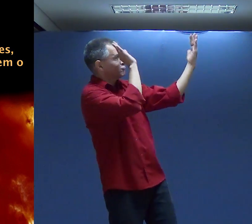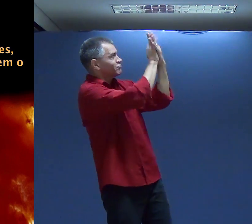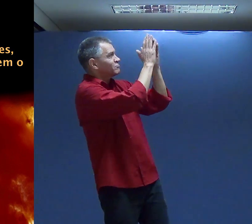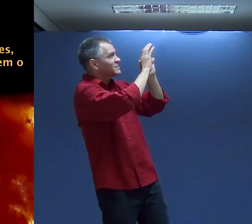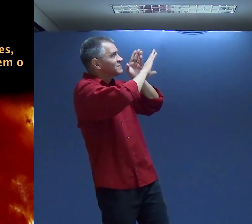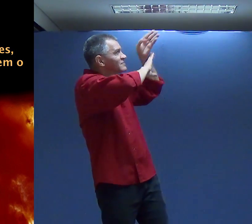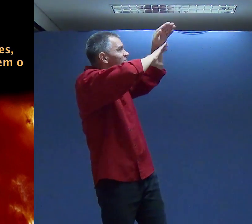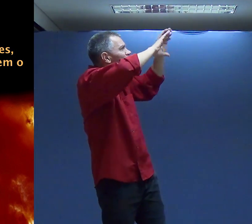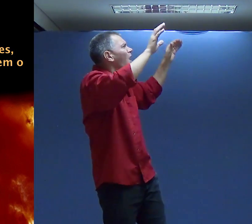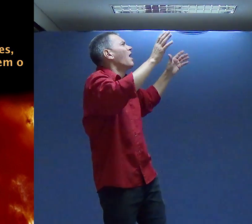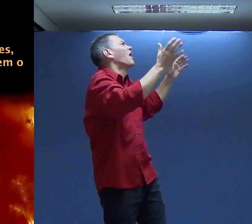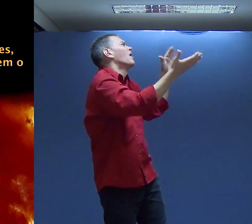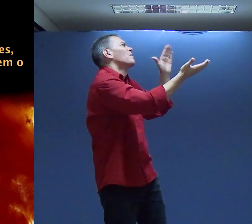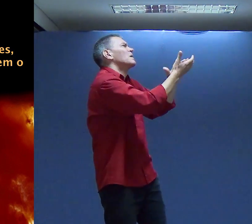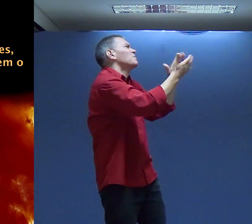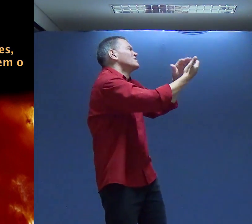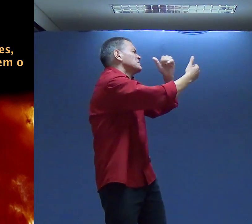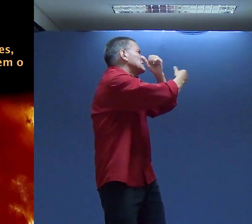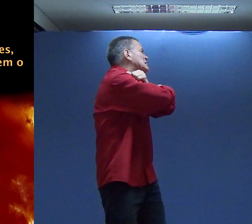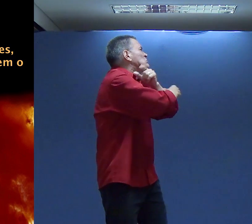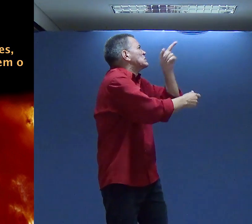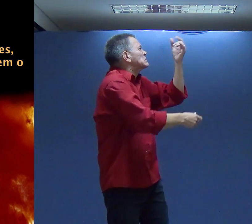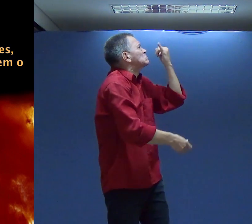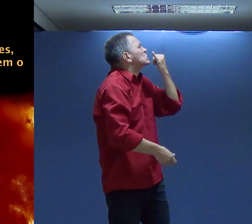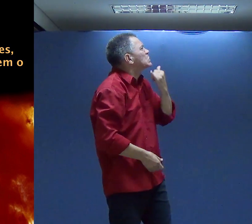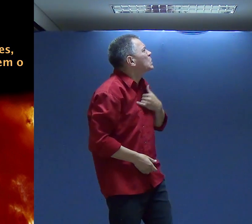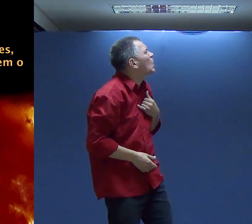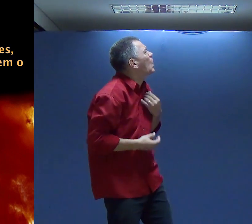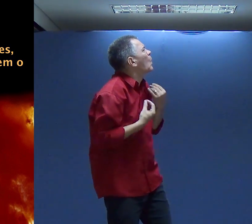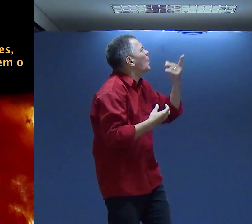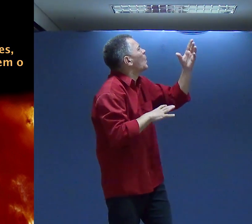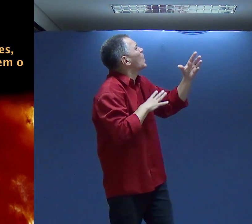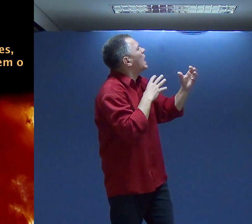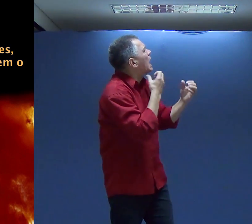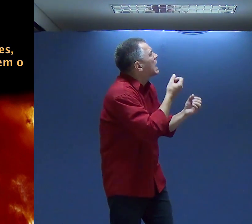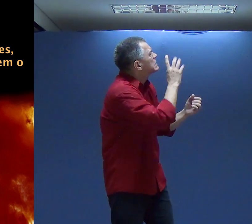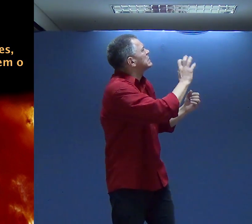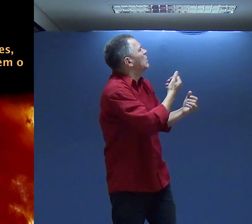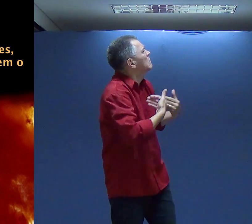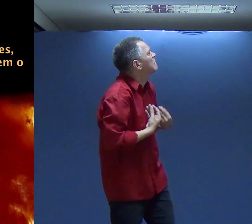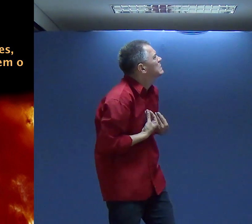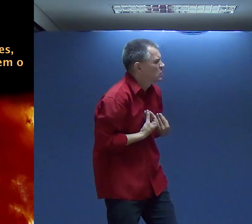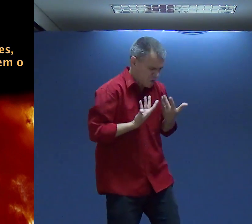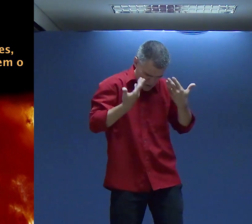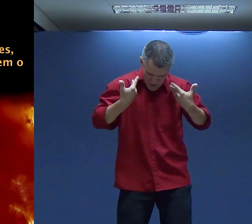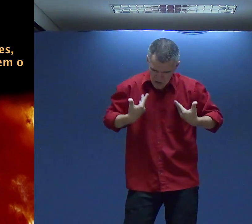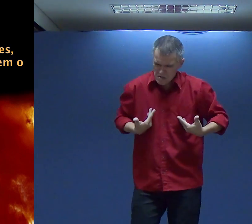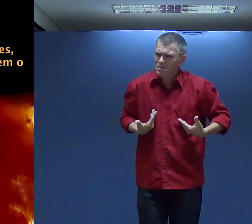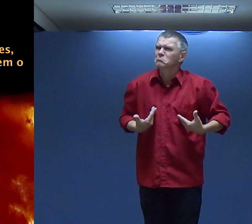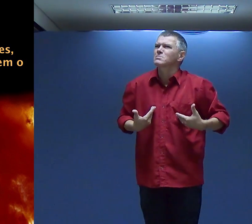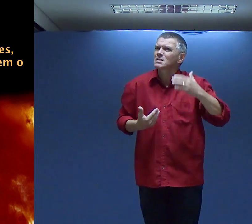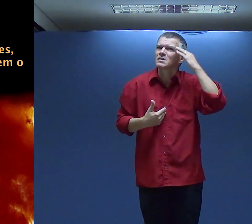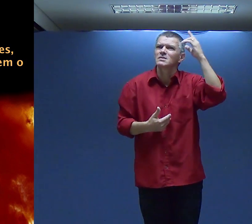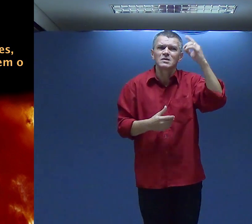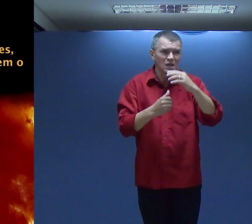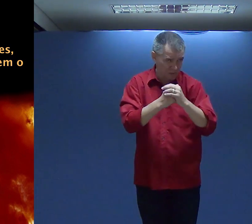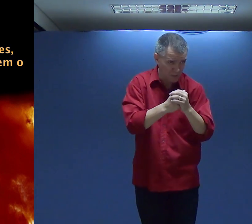E eu estarei Diante do Senhor Em uma ocasião Ao final da minha vida Estarei Agradecido Pela